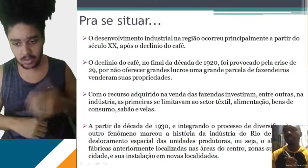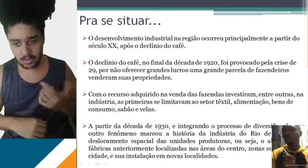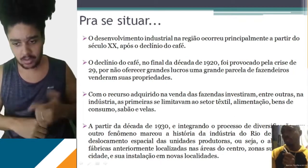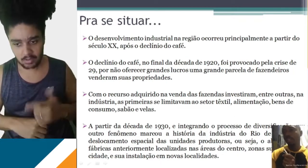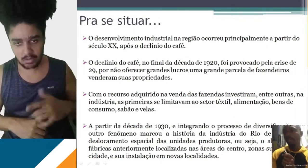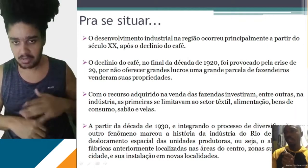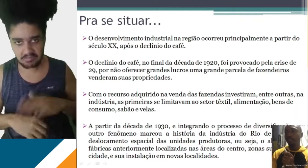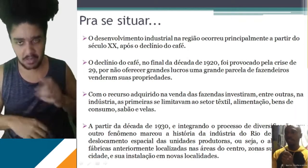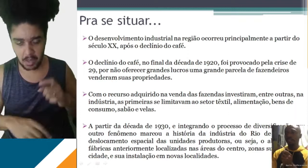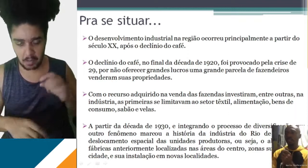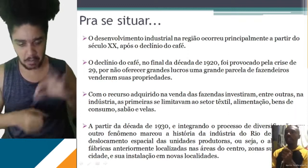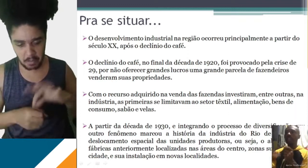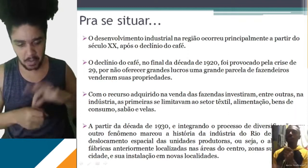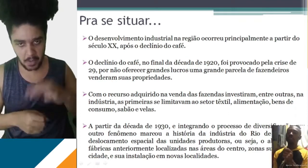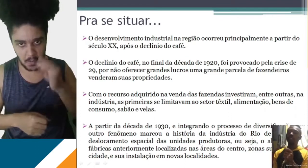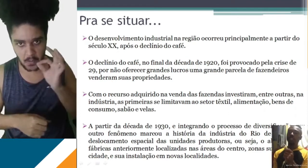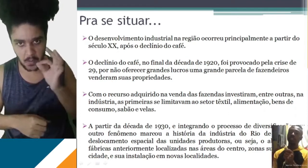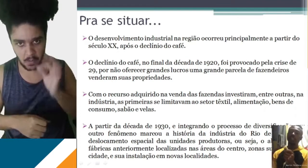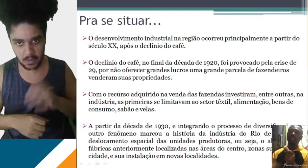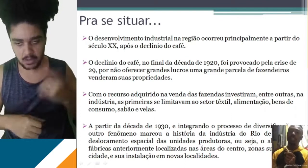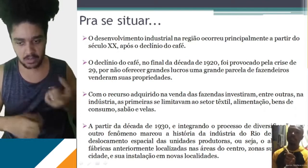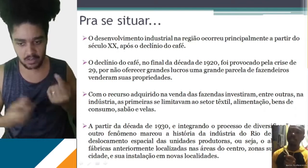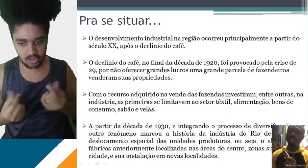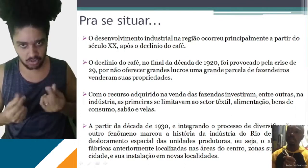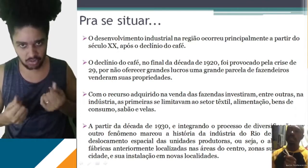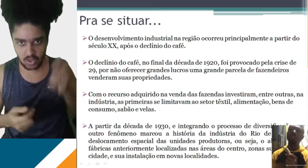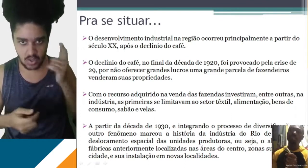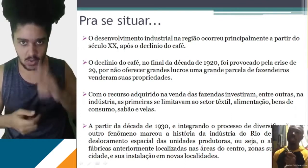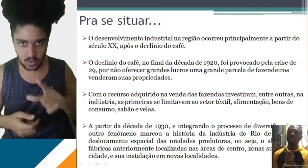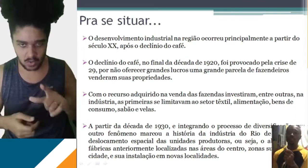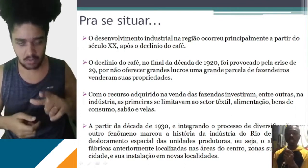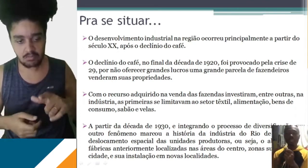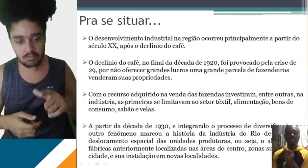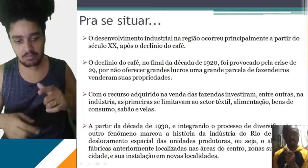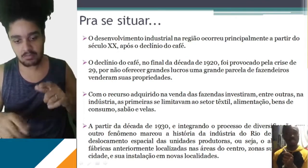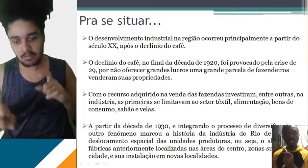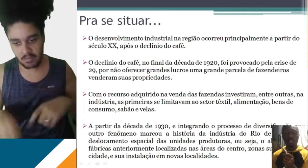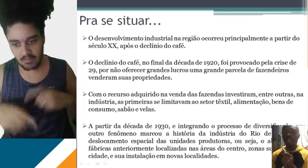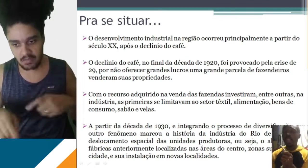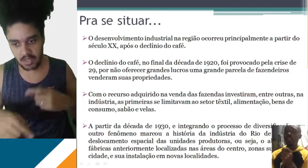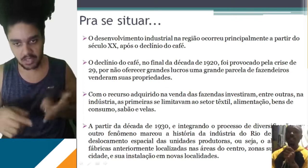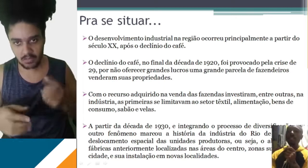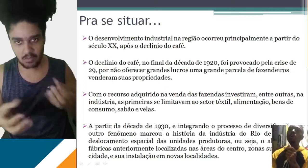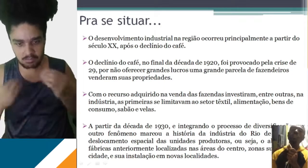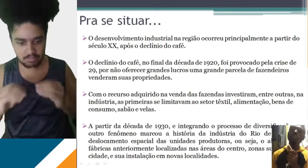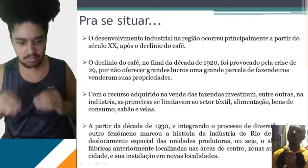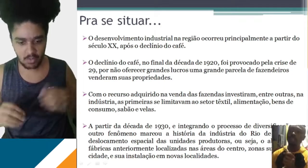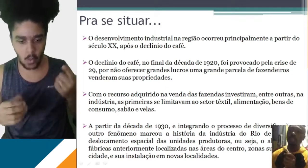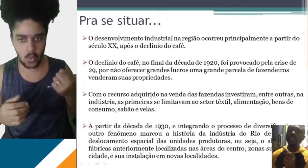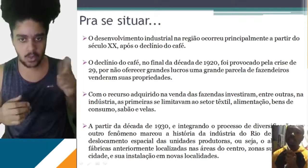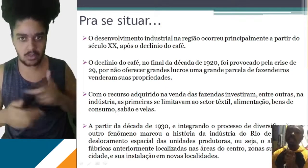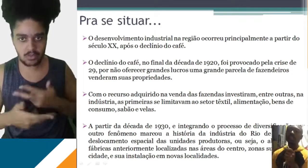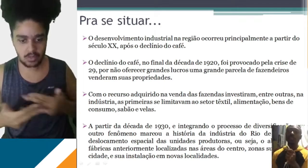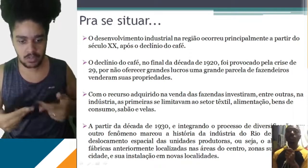não teriam plantar mais café. Então com esse dinheiro arrecadado por eles, né, com esse recurso adquirido pelas vendas das fazendas, eles vão investir em outras